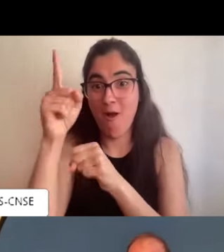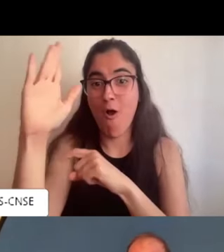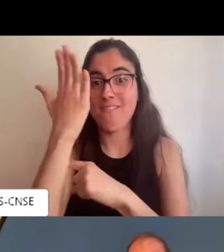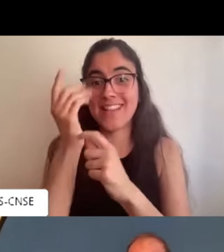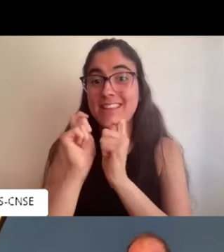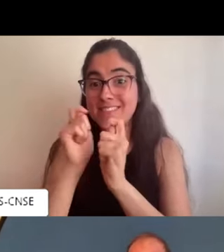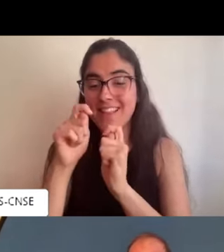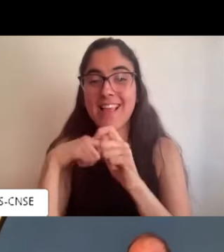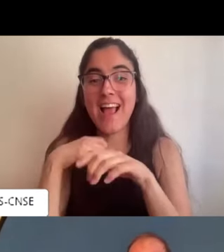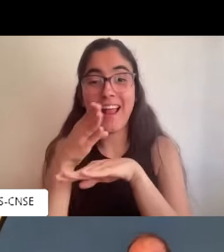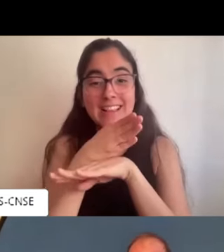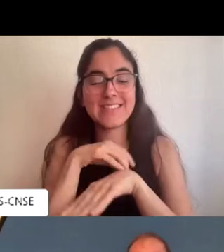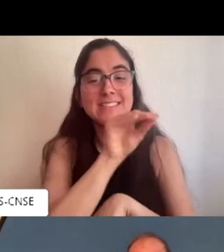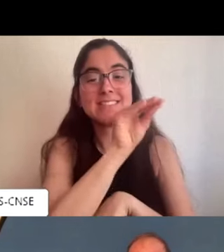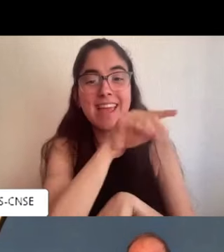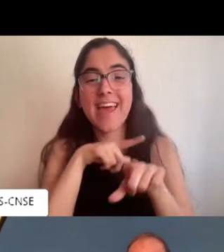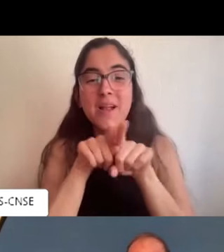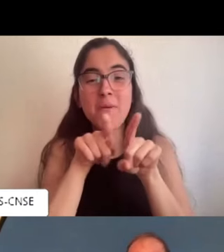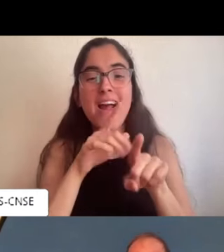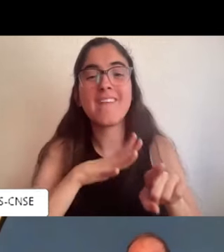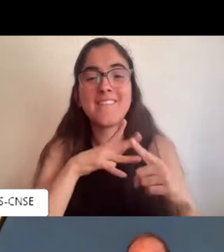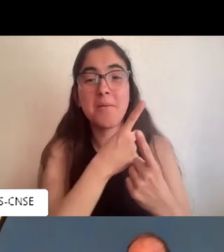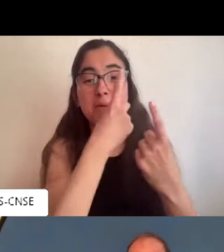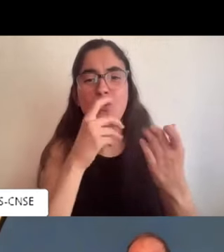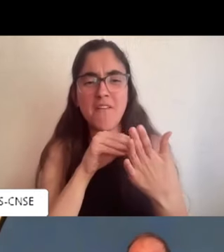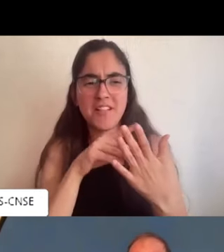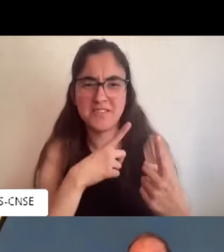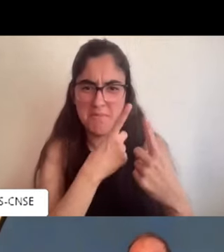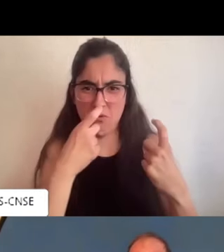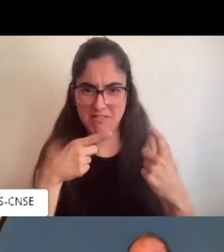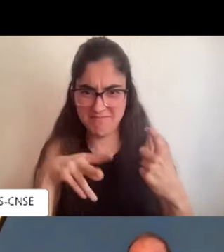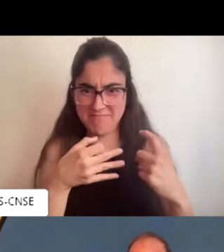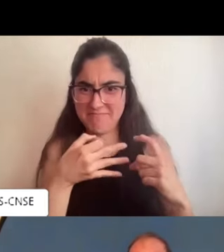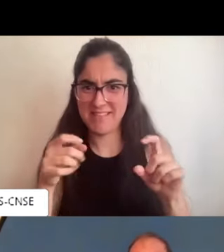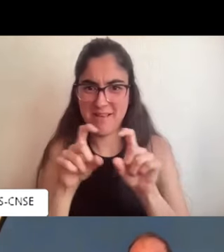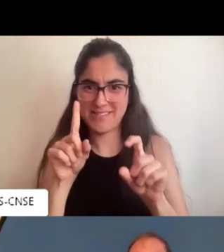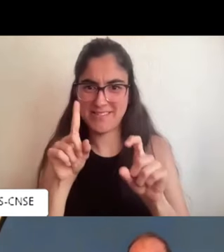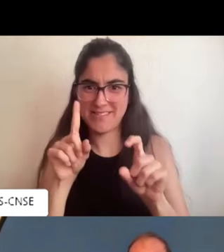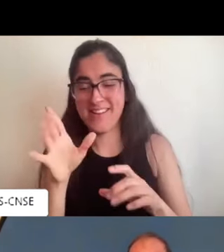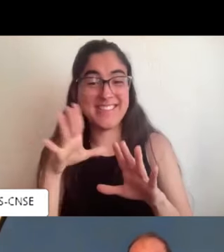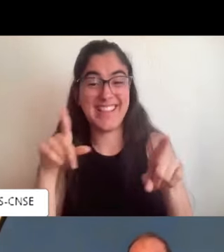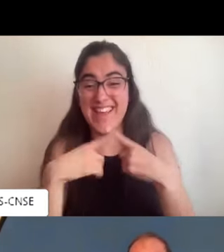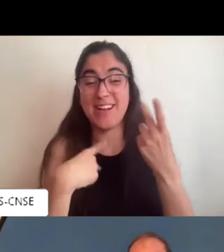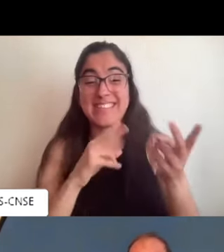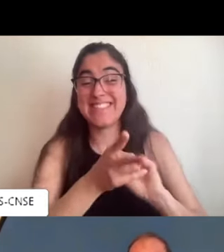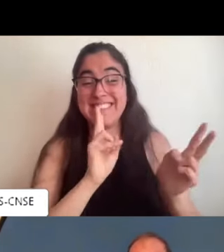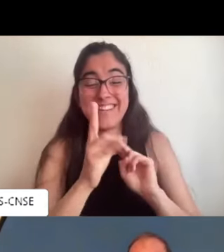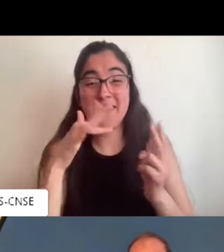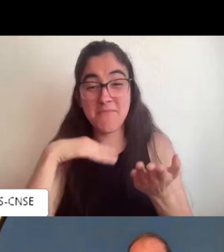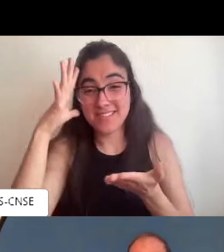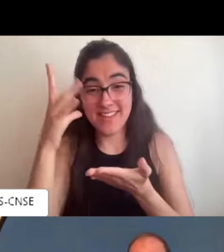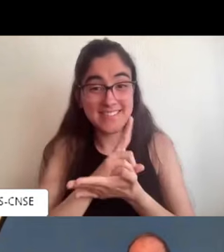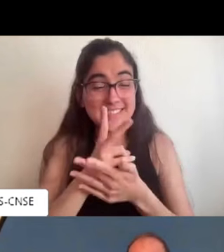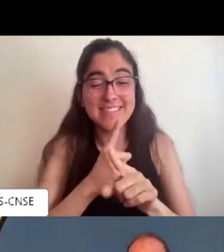preparar ya la respuesta pues la verdad es que esto es súper interesante porque yo antes de la entrevista de trabajo yo le decía a mi hermana hazme preguntas y